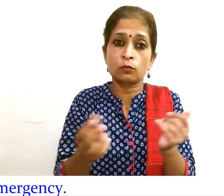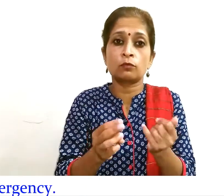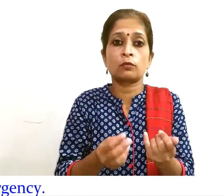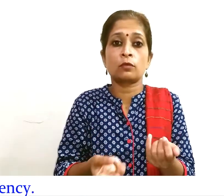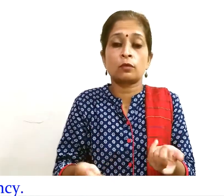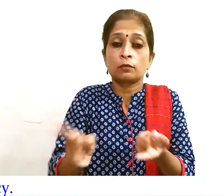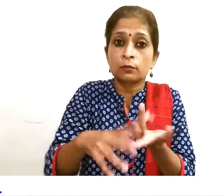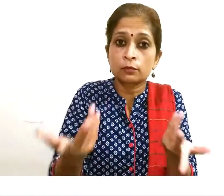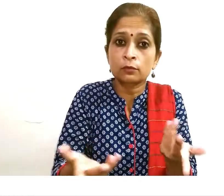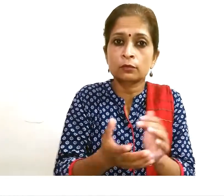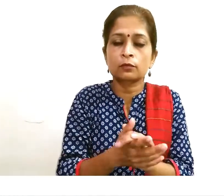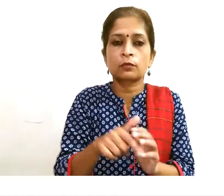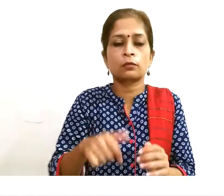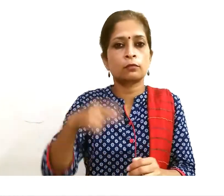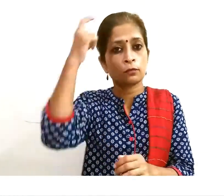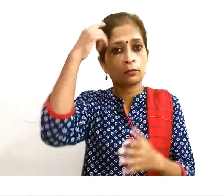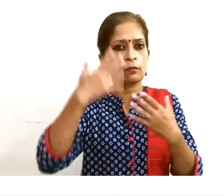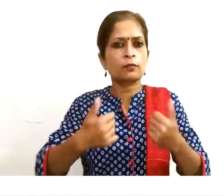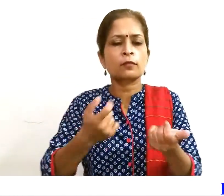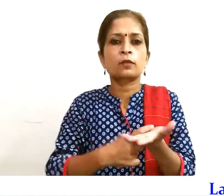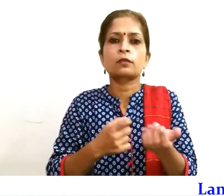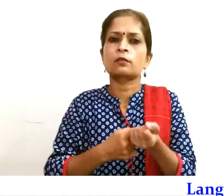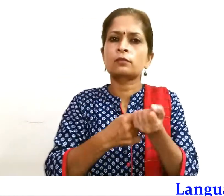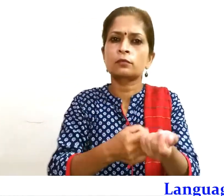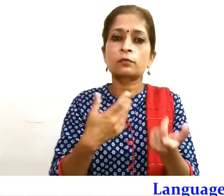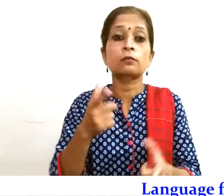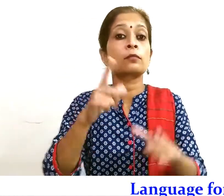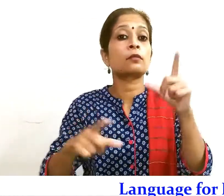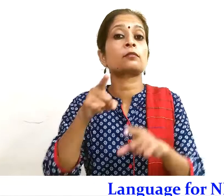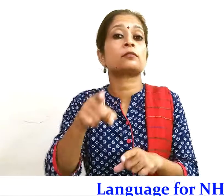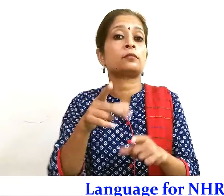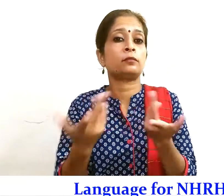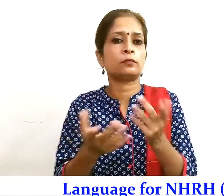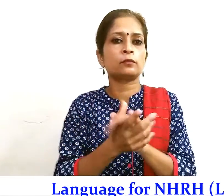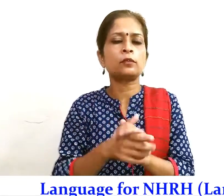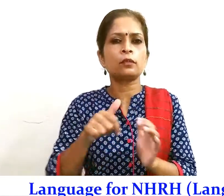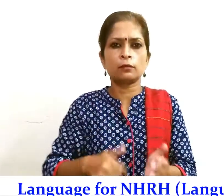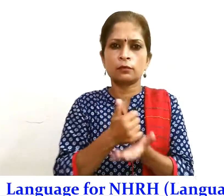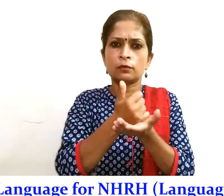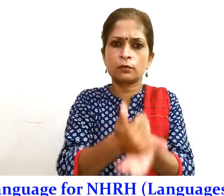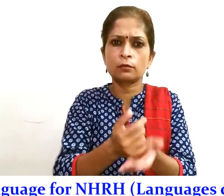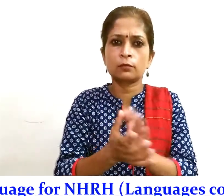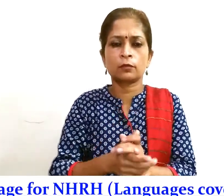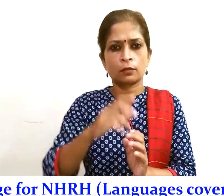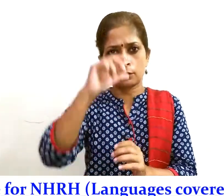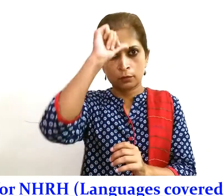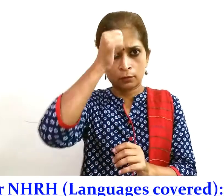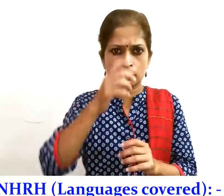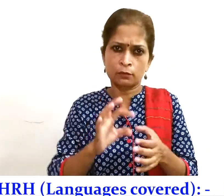मानसिक स्वास्थे पुनरवास हेल्प लाइन में भाशाएं हल्पलाइन हेतु उपलब्ध हिंदी सहित